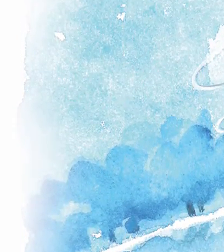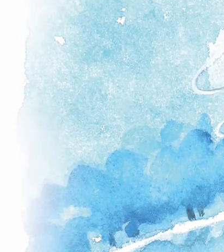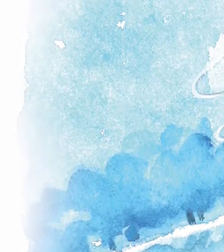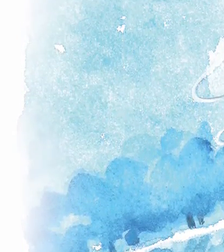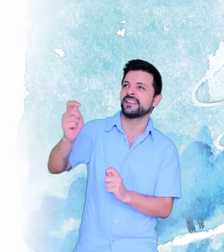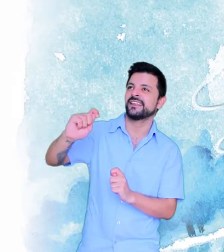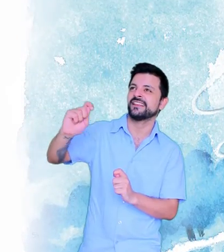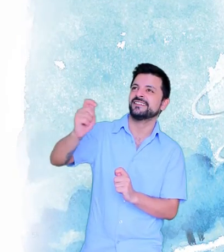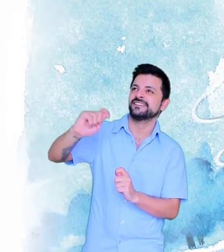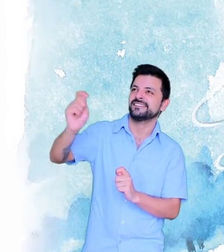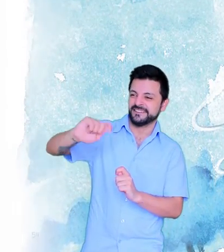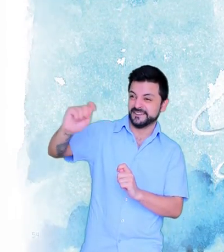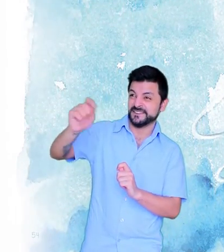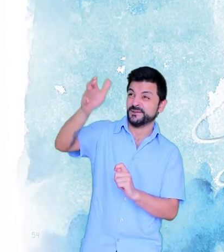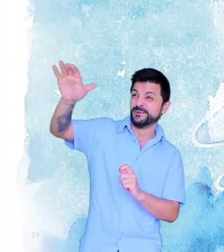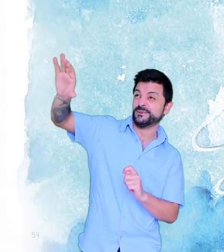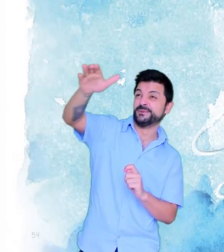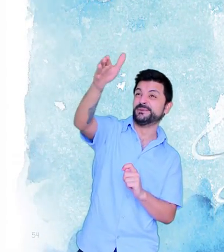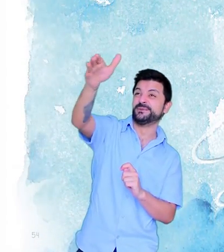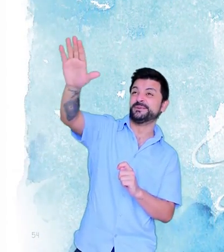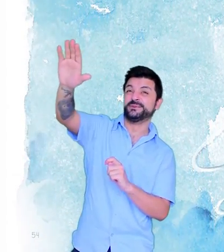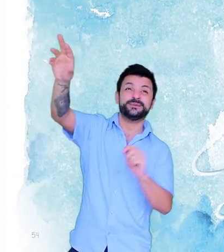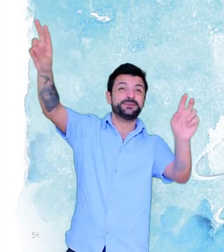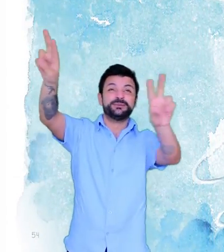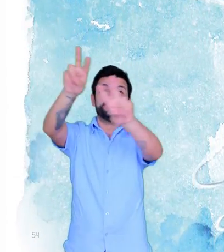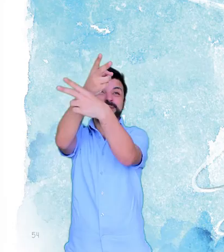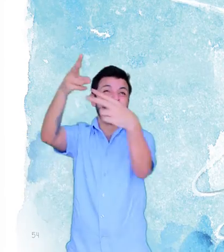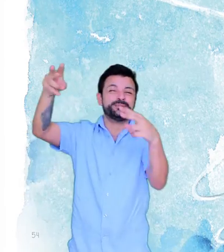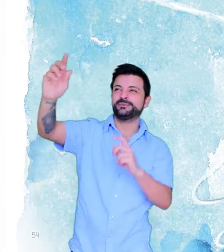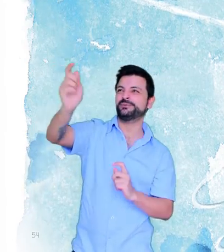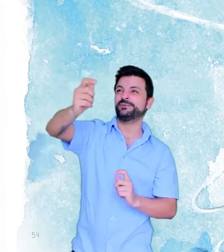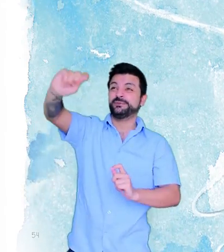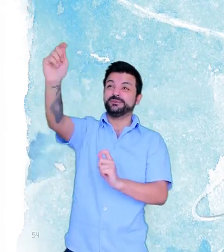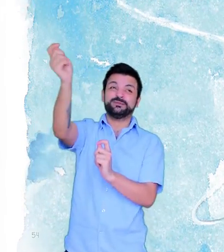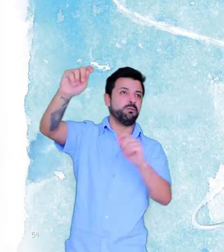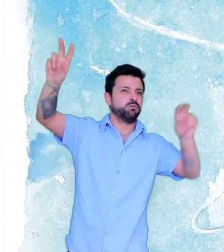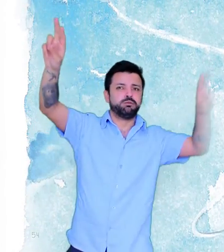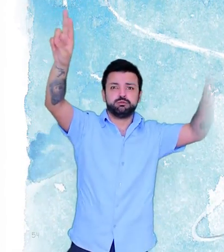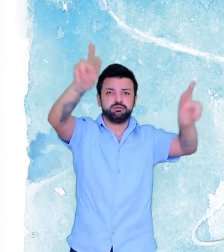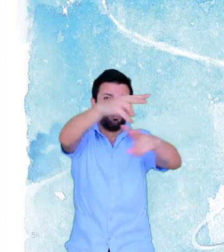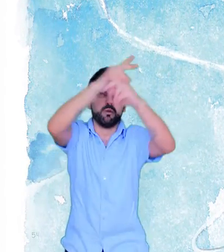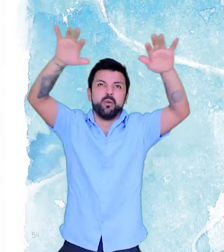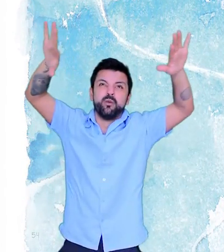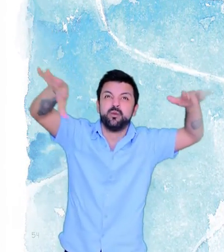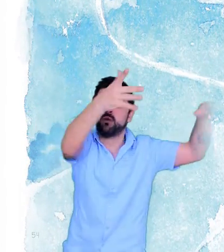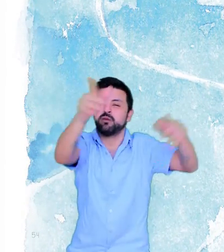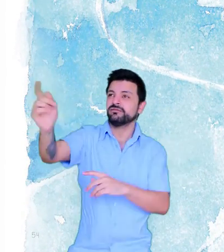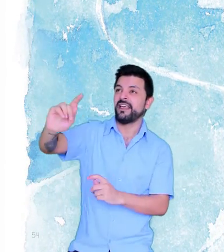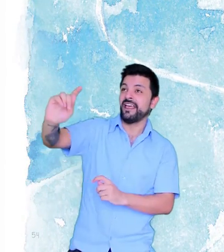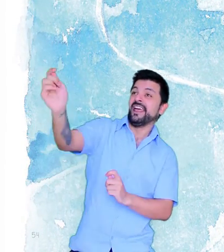Pipa ao vento Vento voa Vibra a pipa no céu